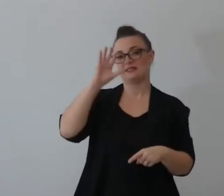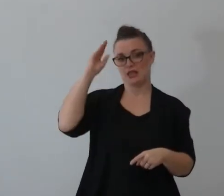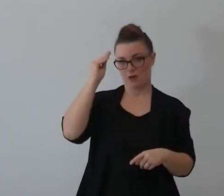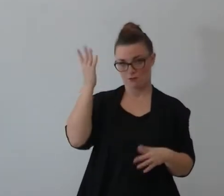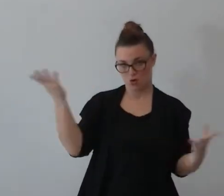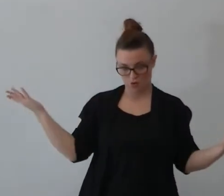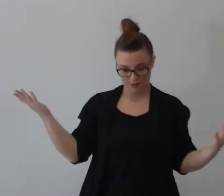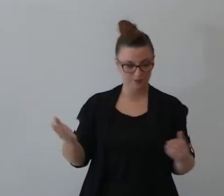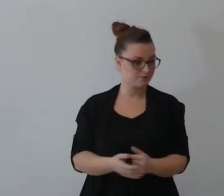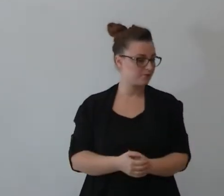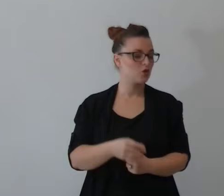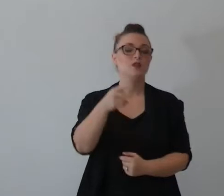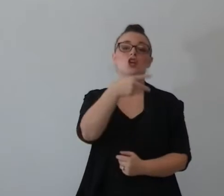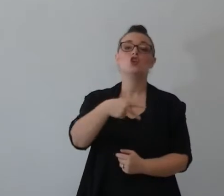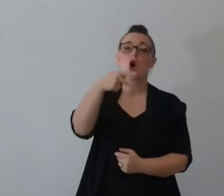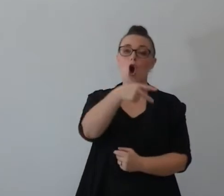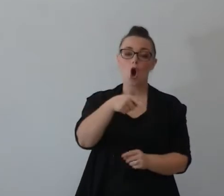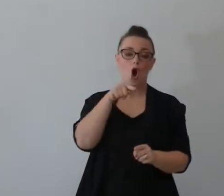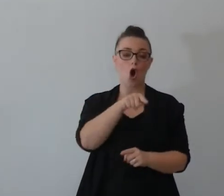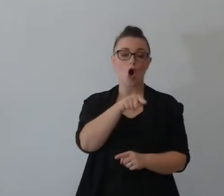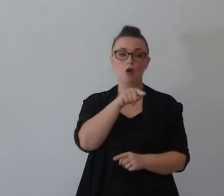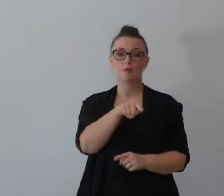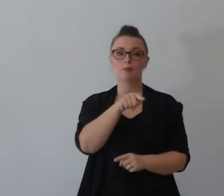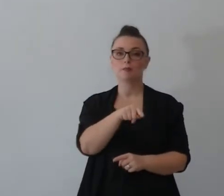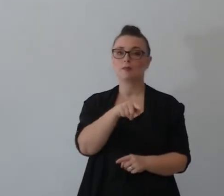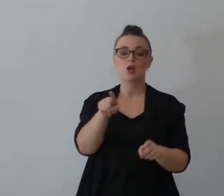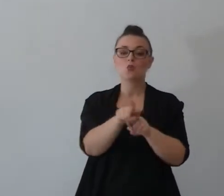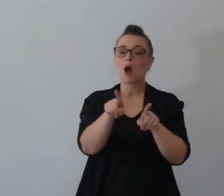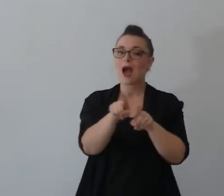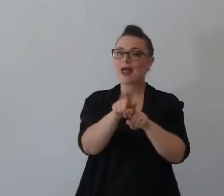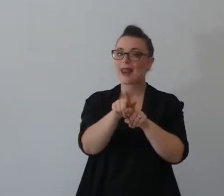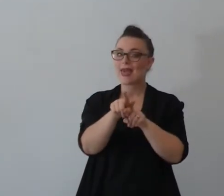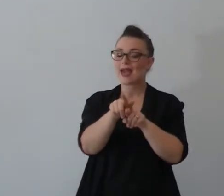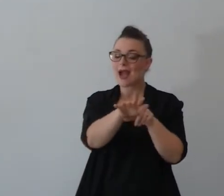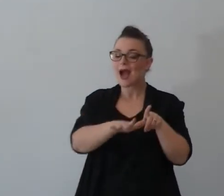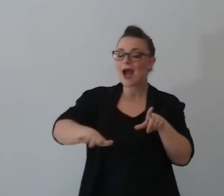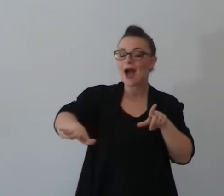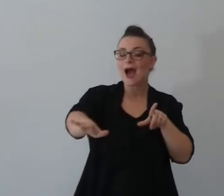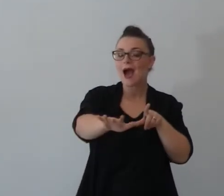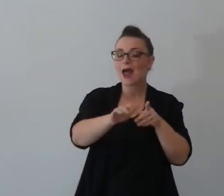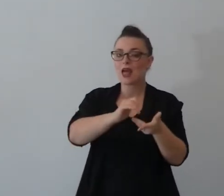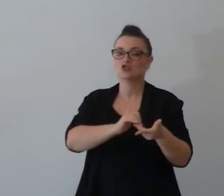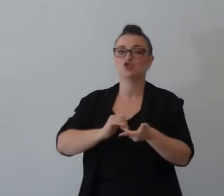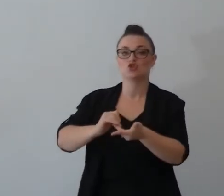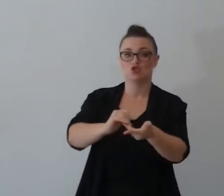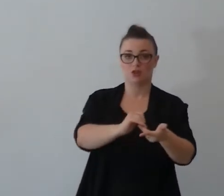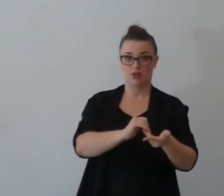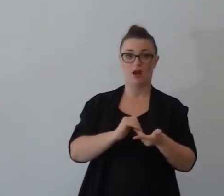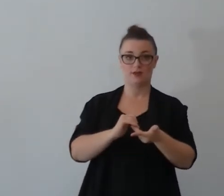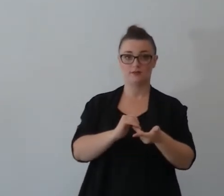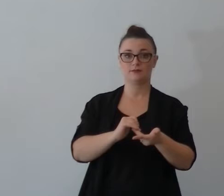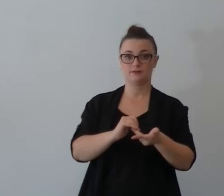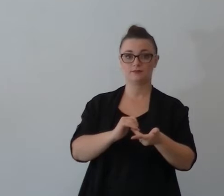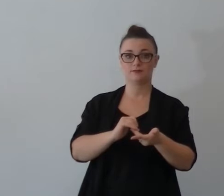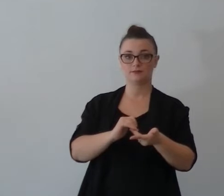Naomi è l'espressione della società era andata da un paese dal suo paese aveva fatto sposare i figli